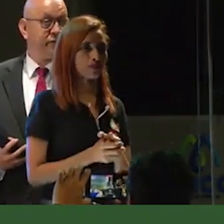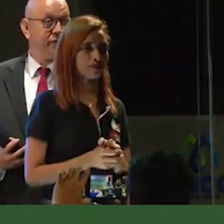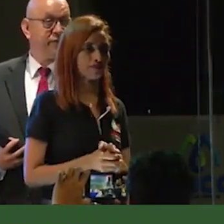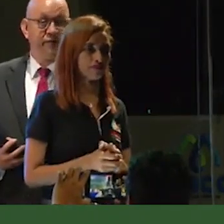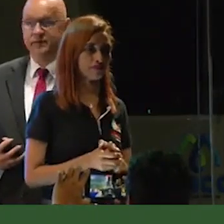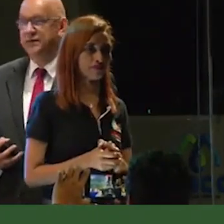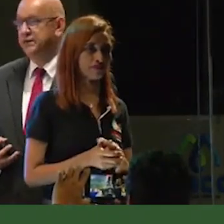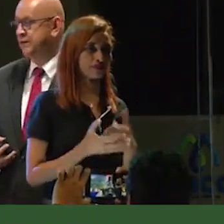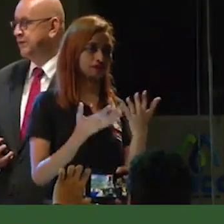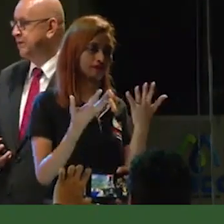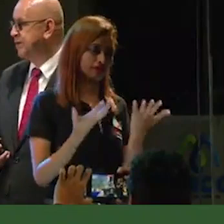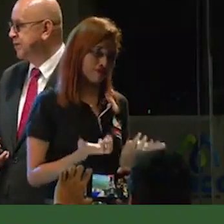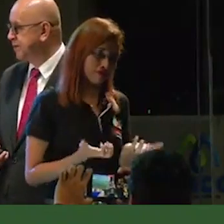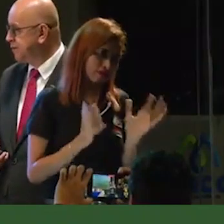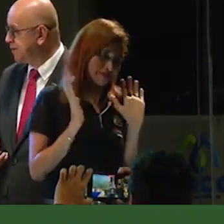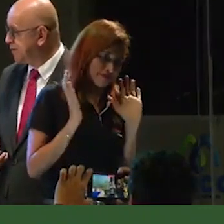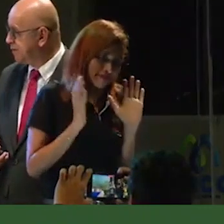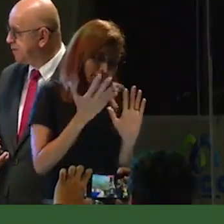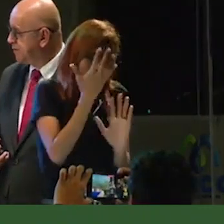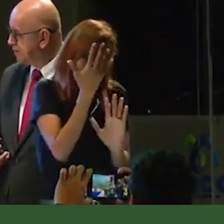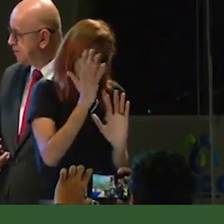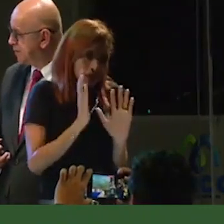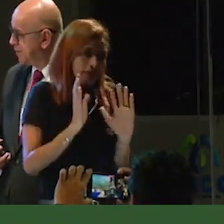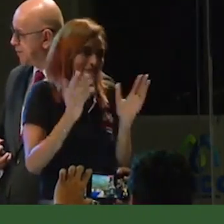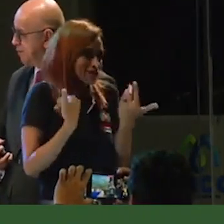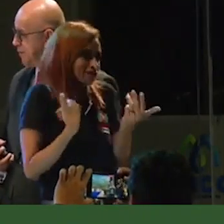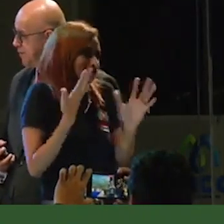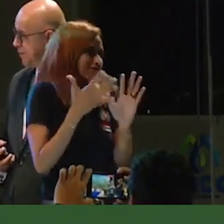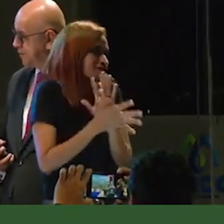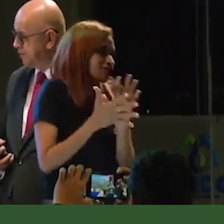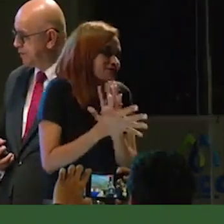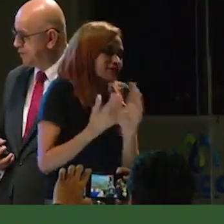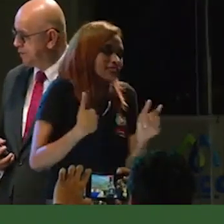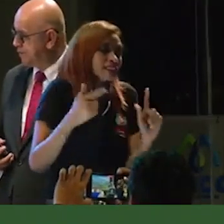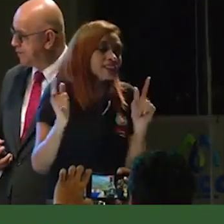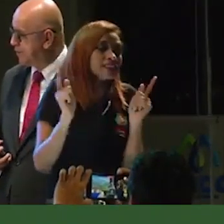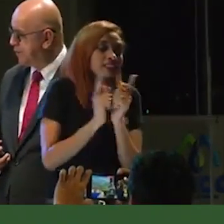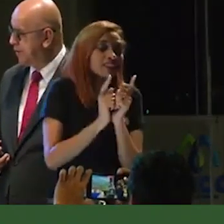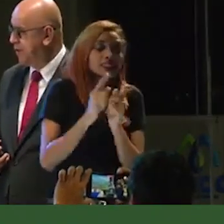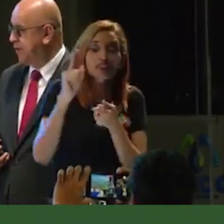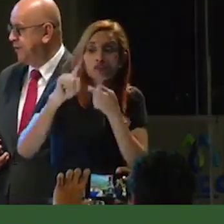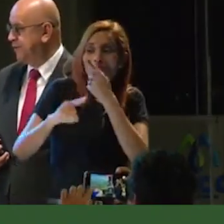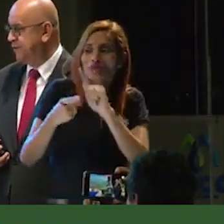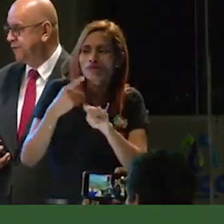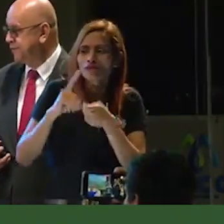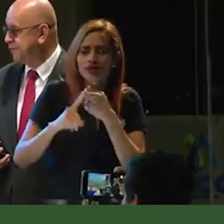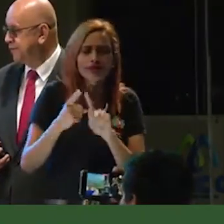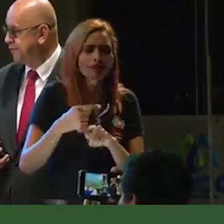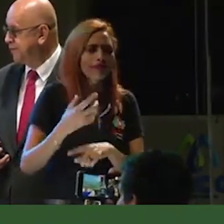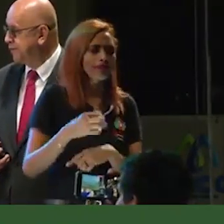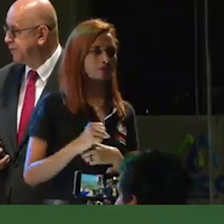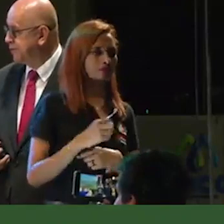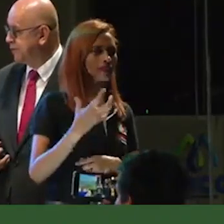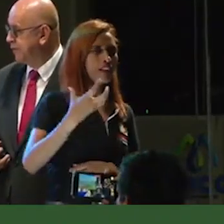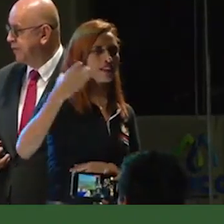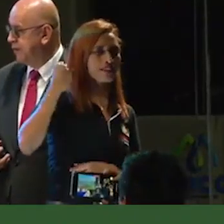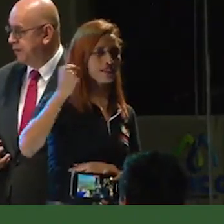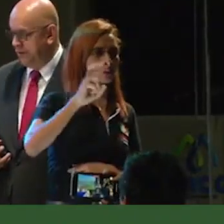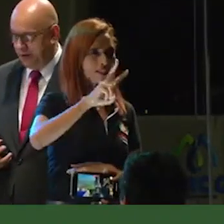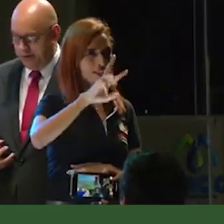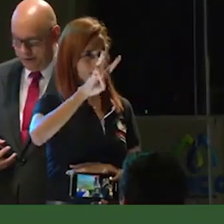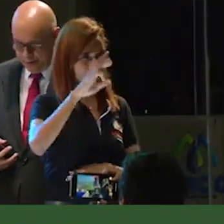Y quiero, qué pena hacer aquí un paréntesis, pero me encontré aquí con un amigo que hace 23 años fue testigo